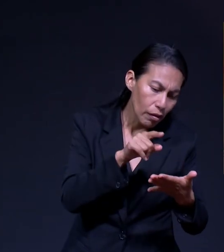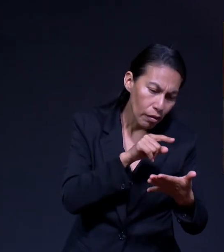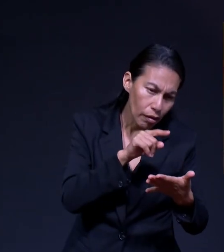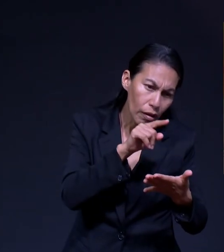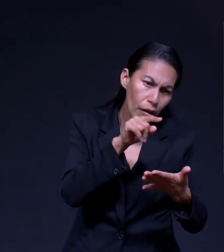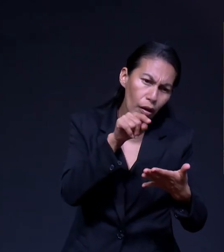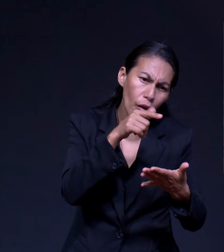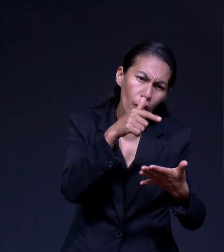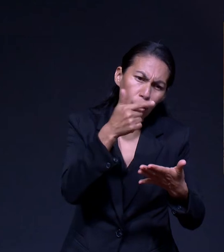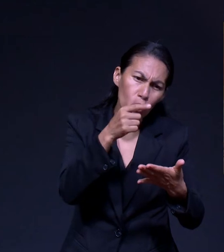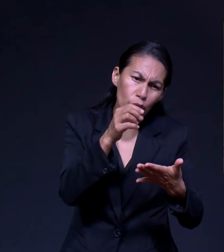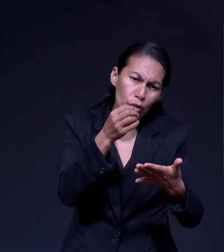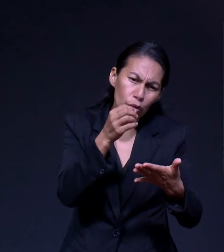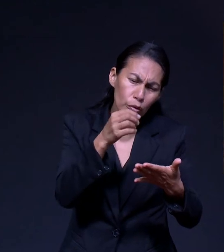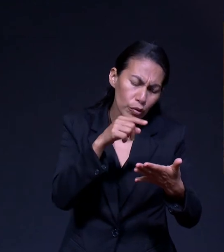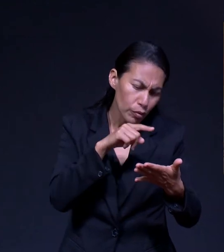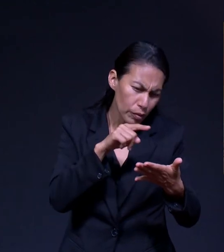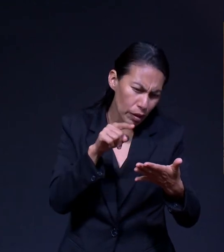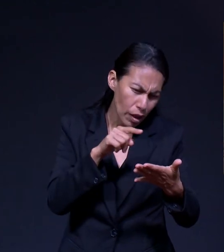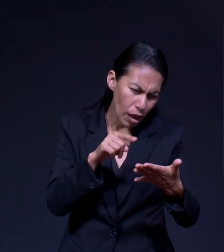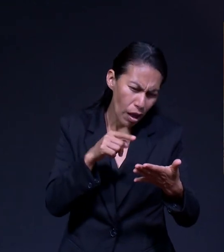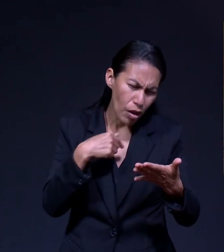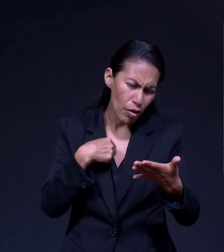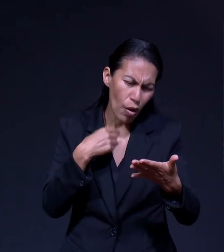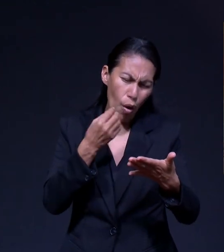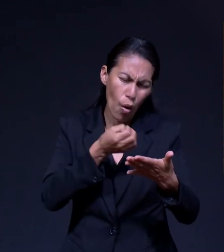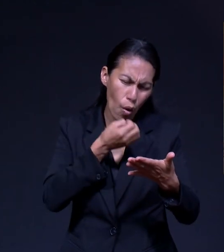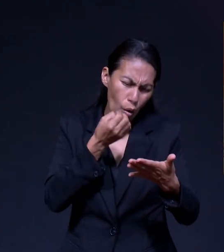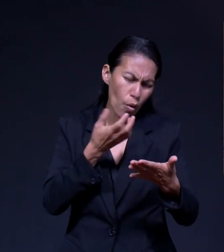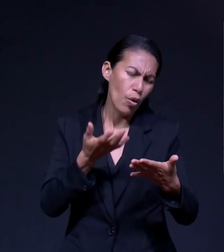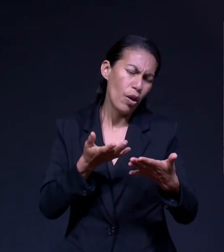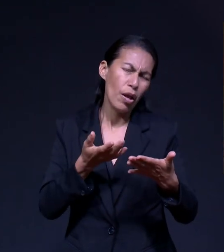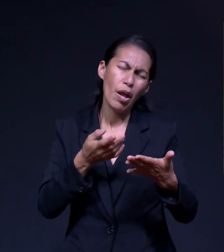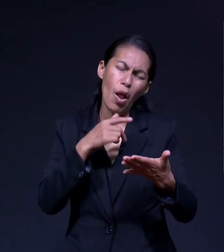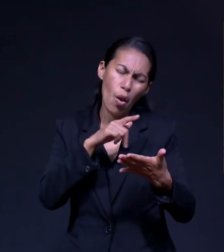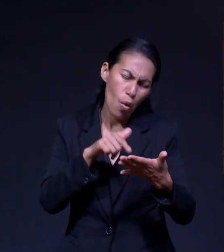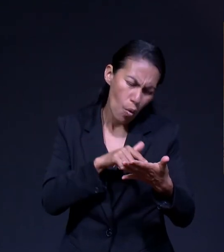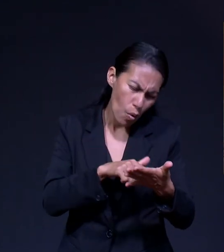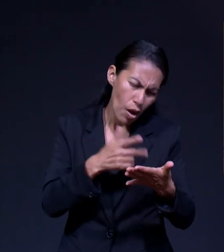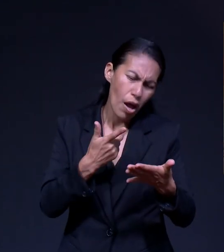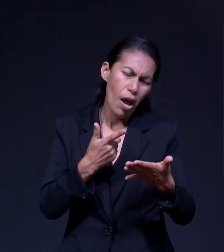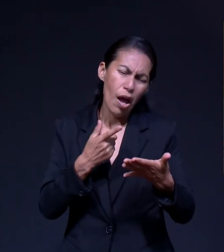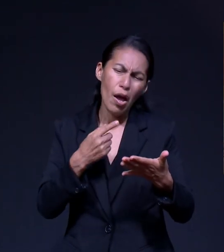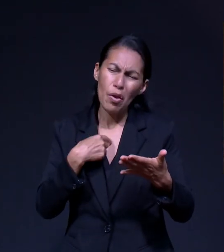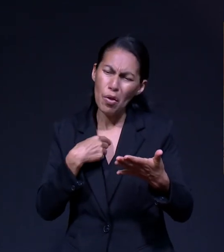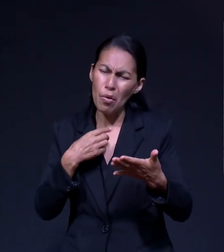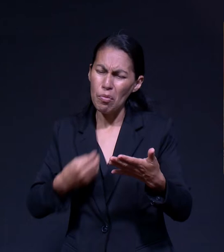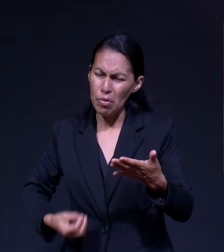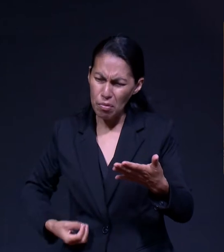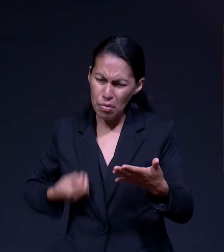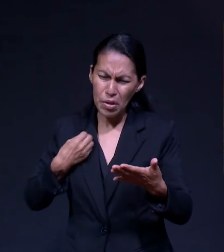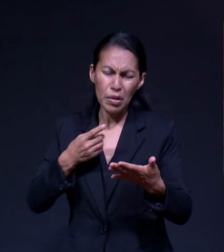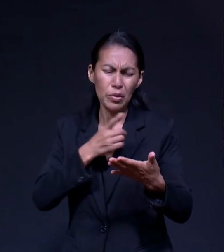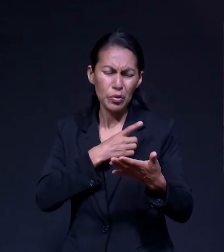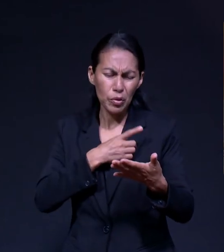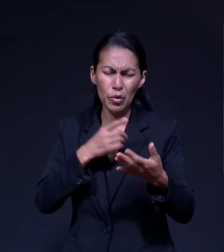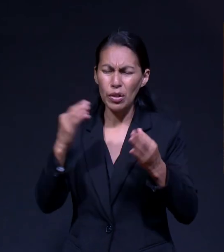Le He He He De Oración A Dios Quiero Lugar Donde Pueda Vivir De Una Manera Independiente Que Esté Cerca De La